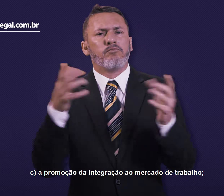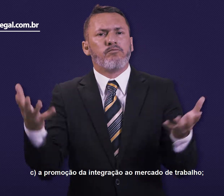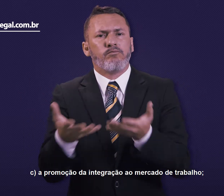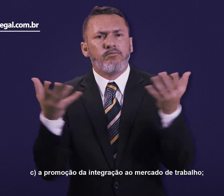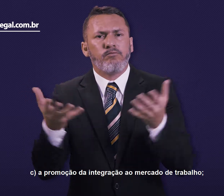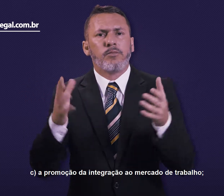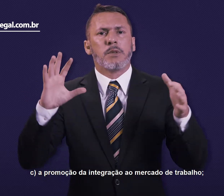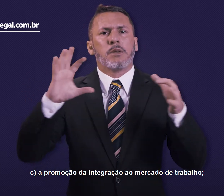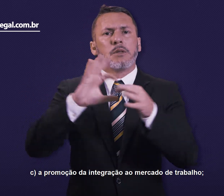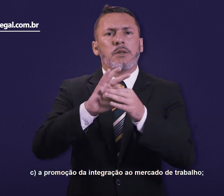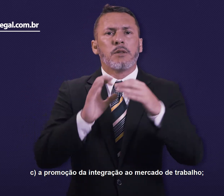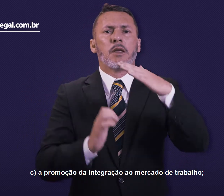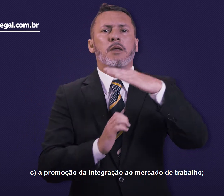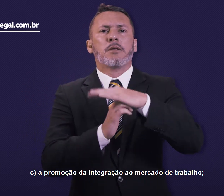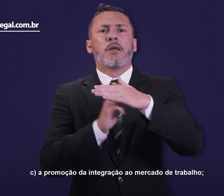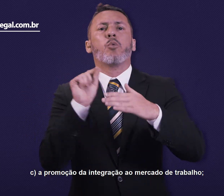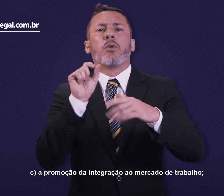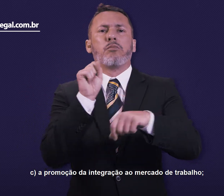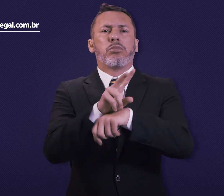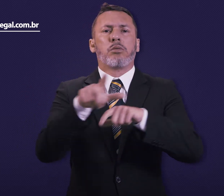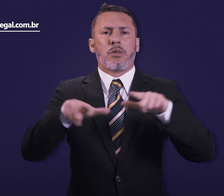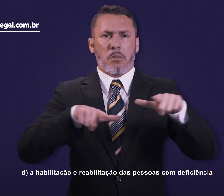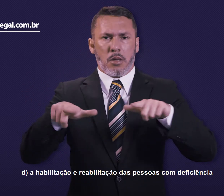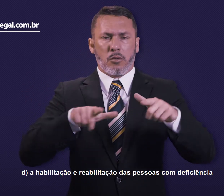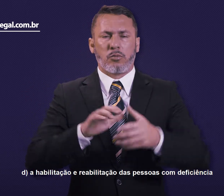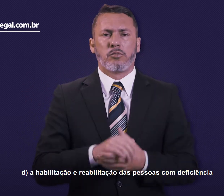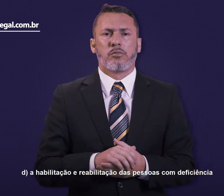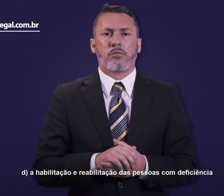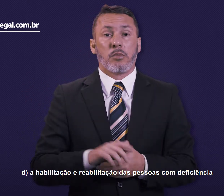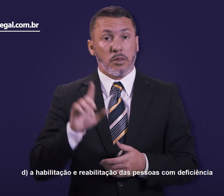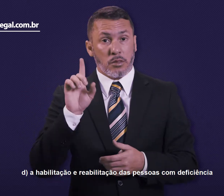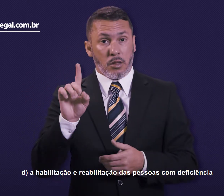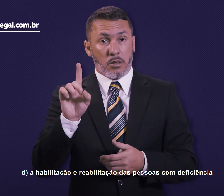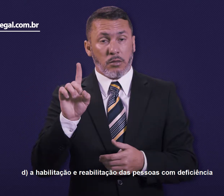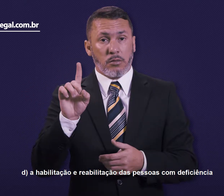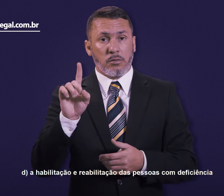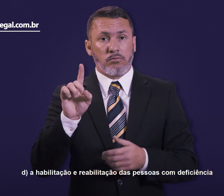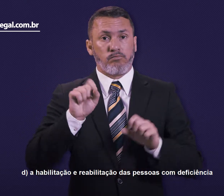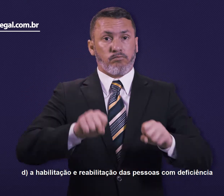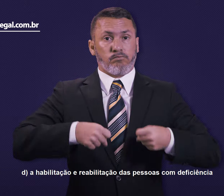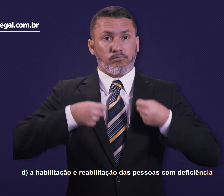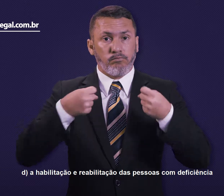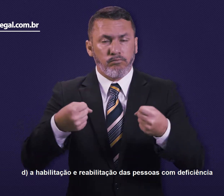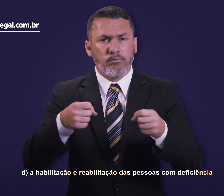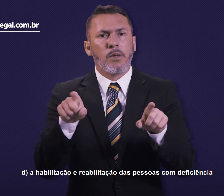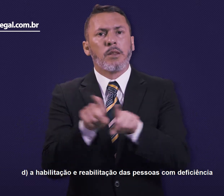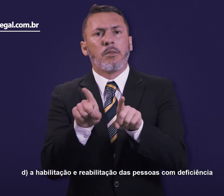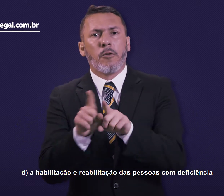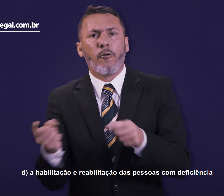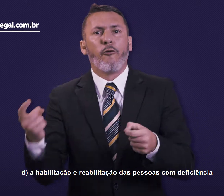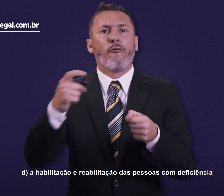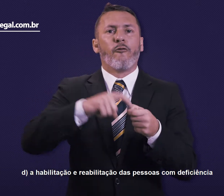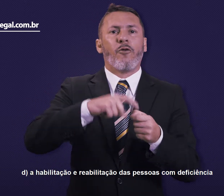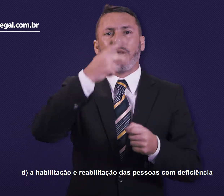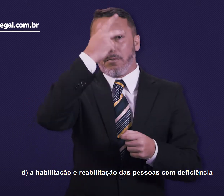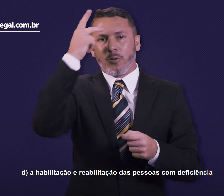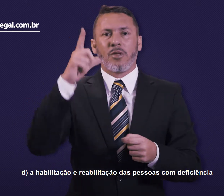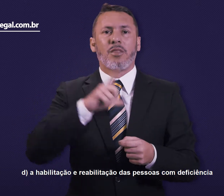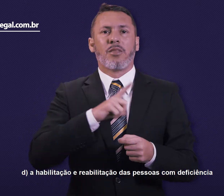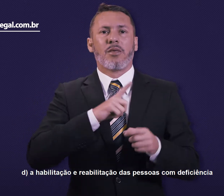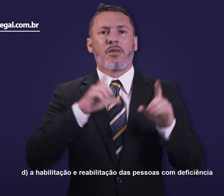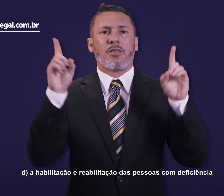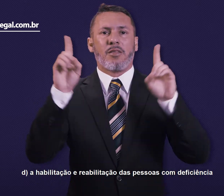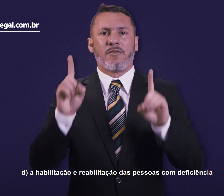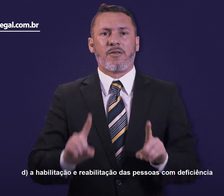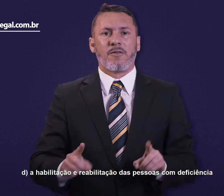promoção da integração ao mercado de trabalho. A. D. A habilitação e reabilitação das pessoas